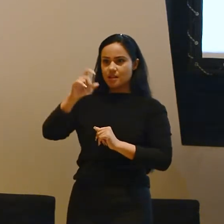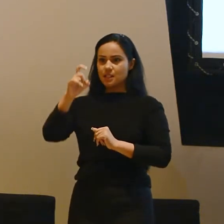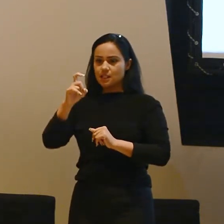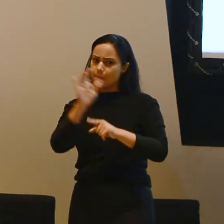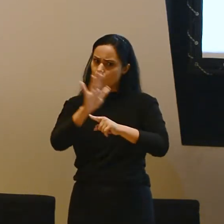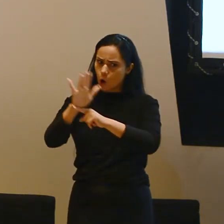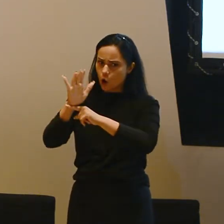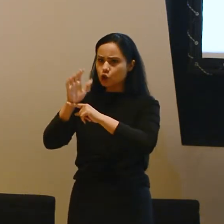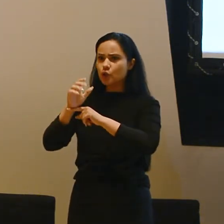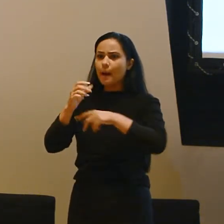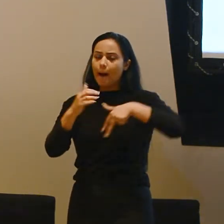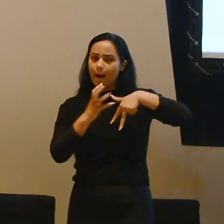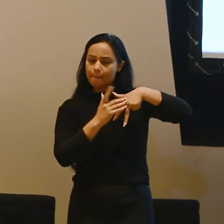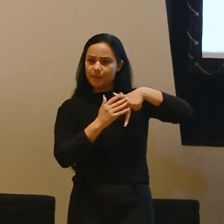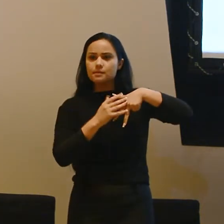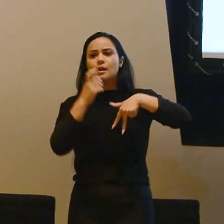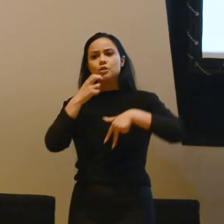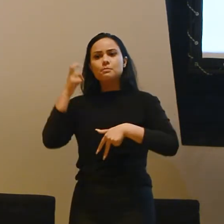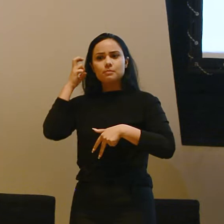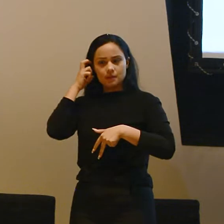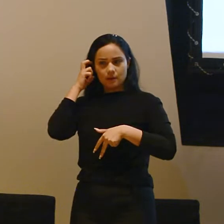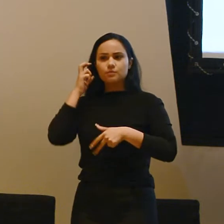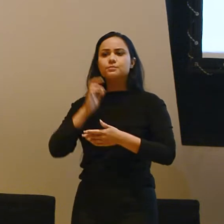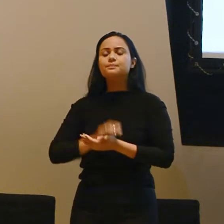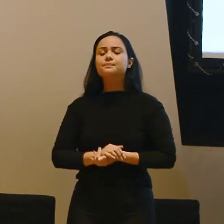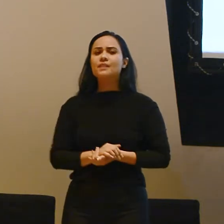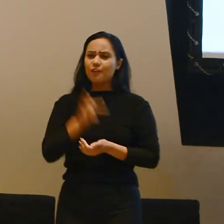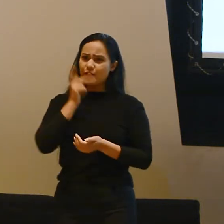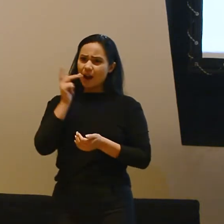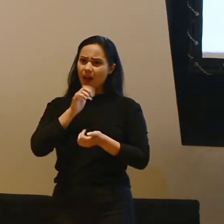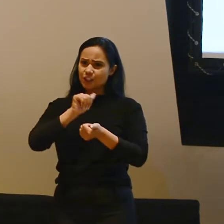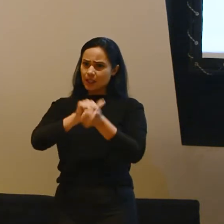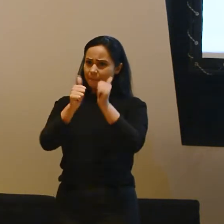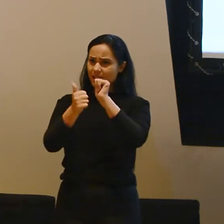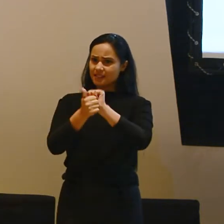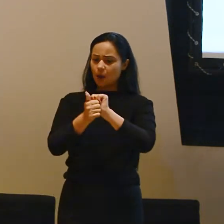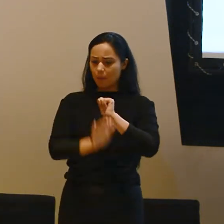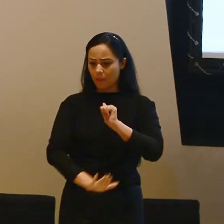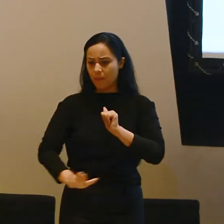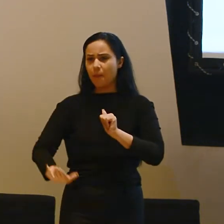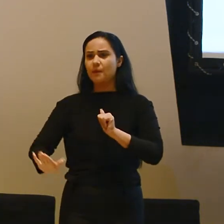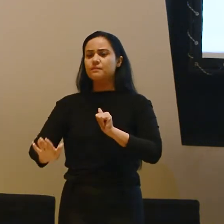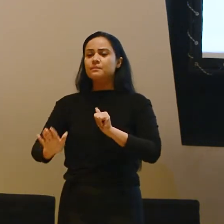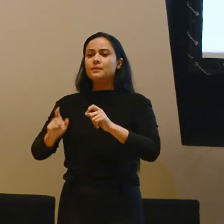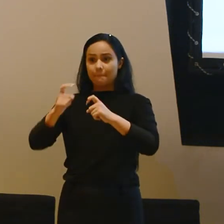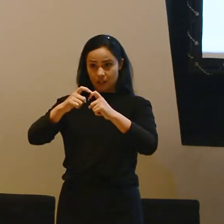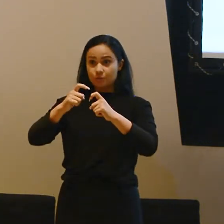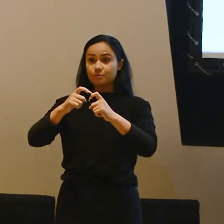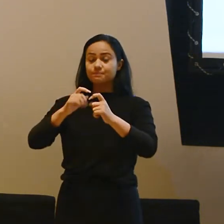pacientes implantados. Bom, quando a gente está falando de adaptação pediátrica, a gente está pensando em três pilares